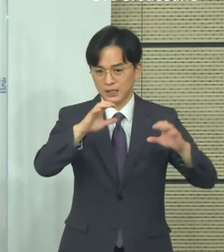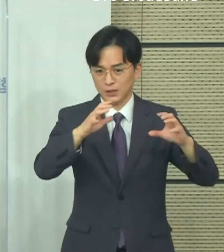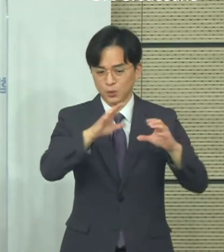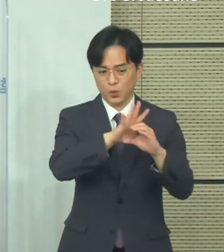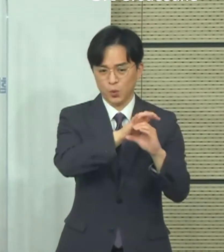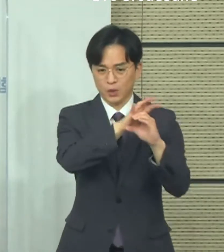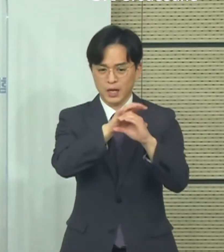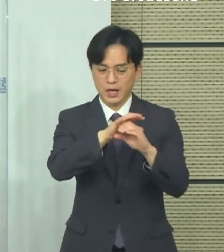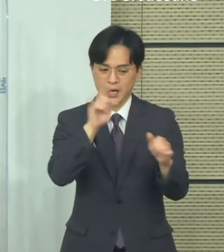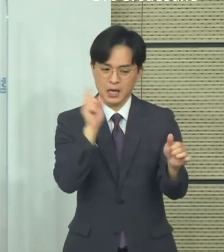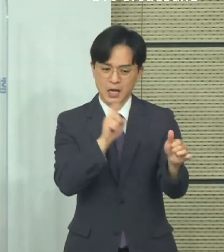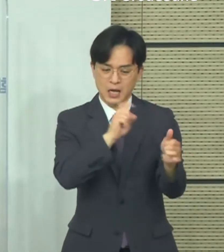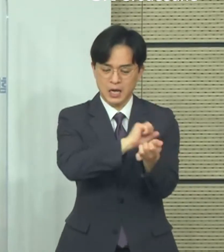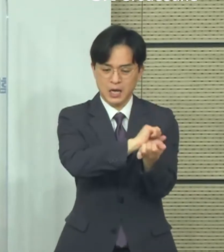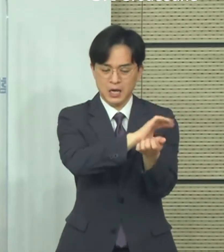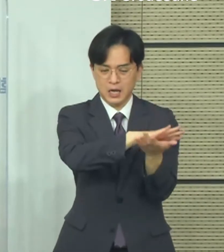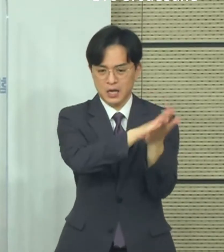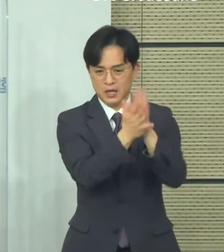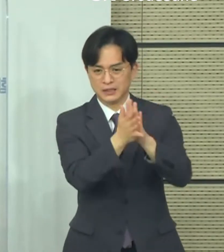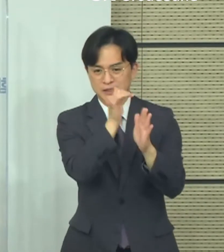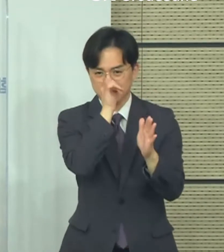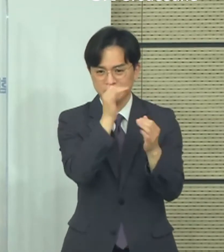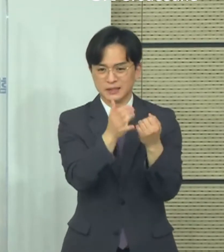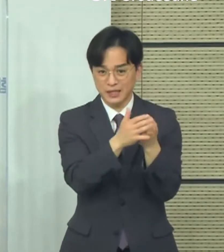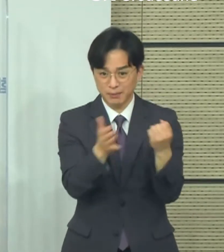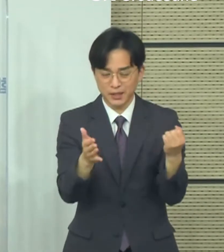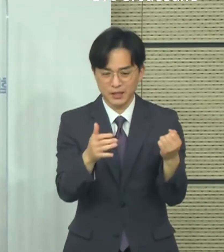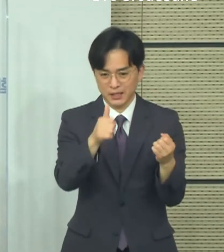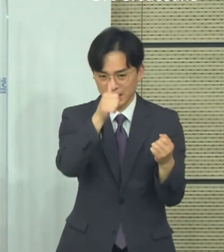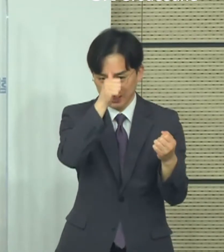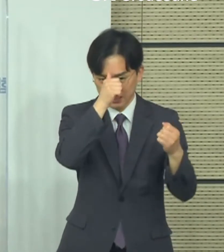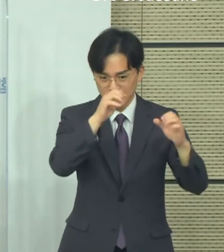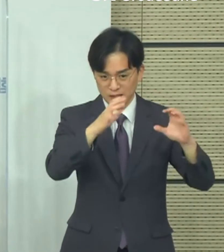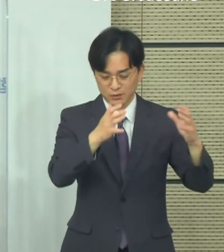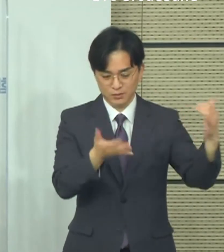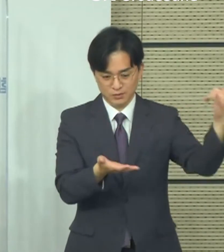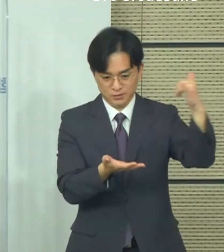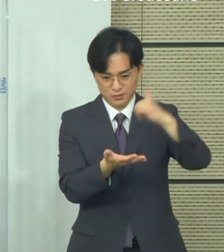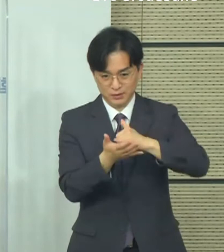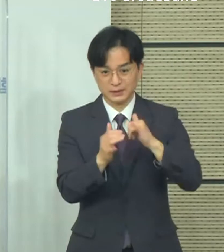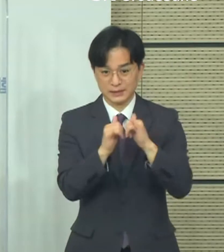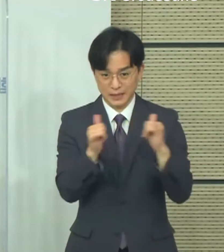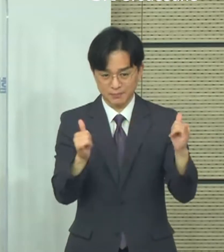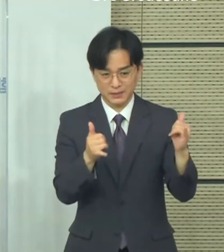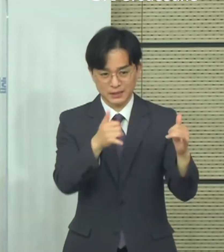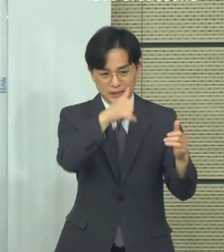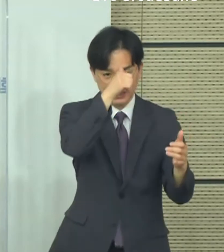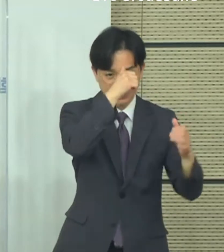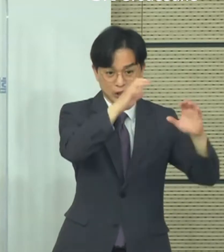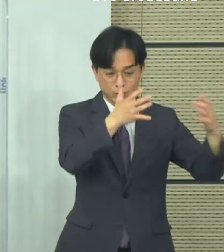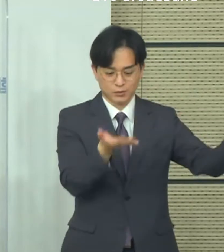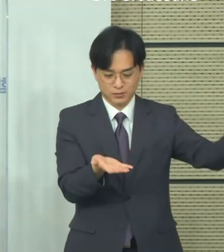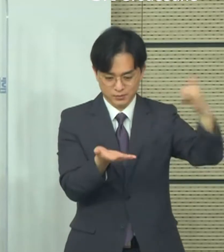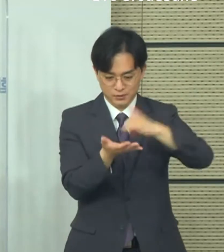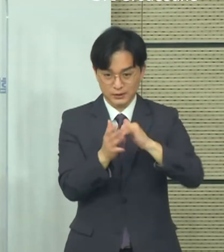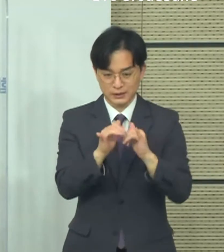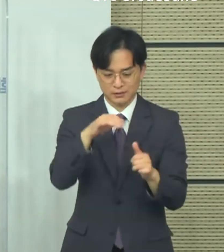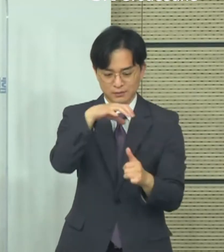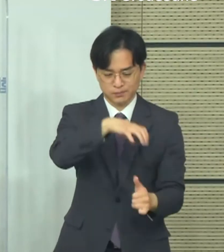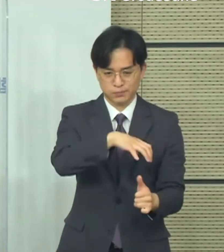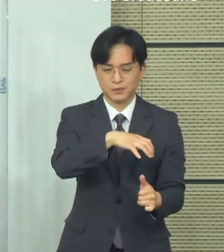변화는 없는 사항입니다. 인도를 제외시키는 안을 검토를 아직까지는 하지 않고 있는데